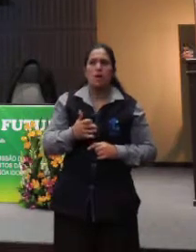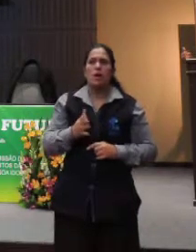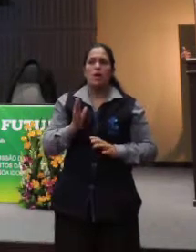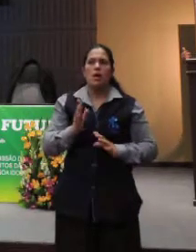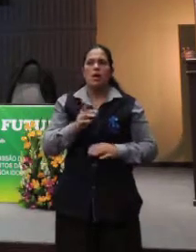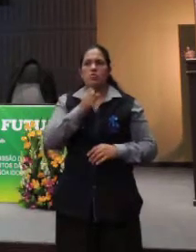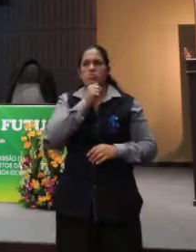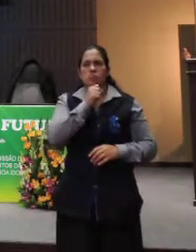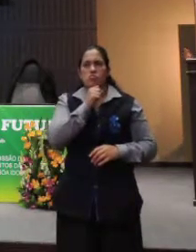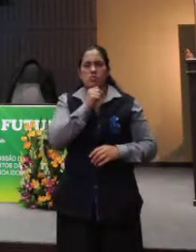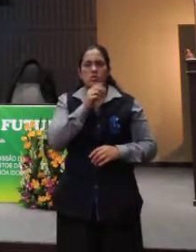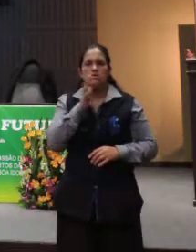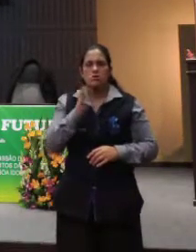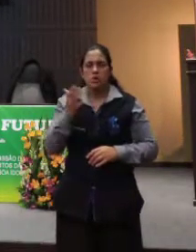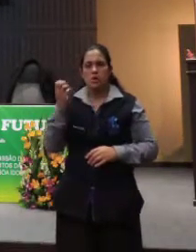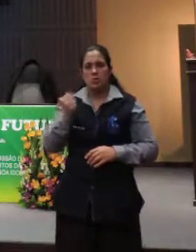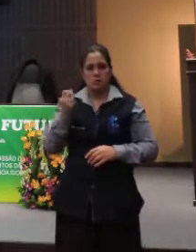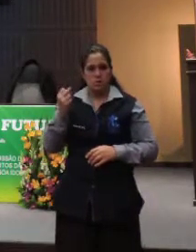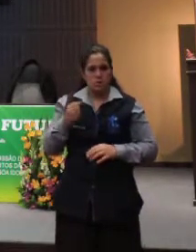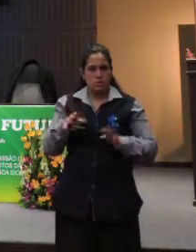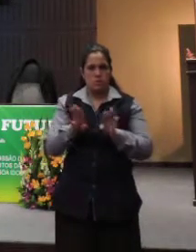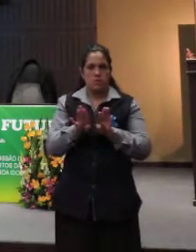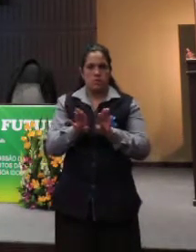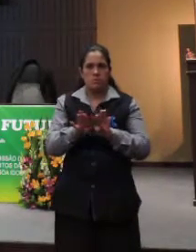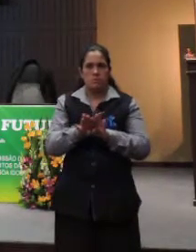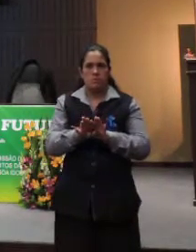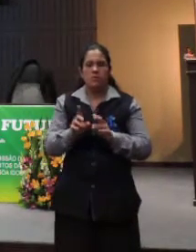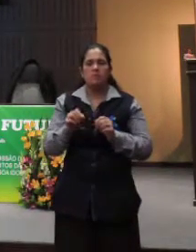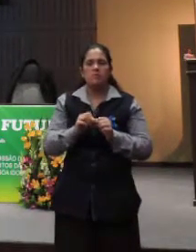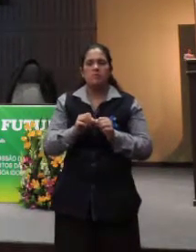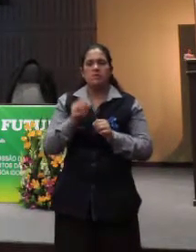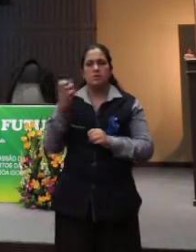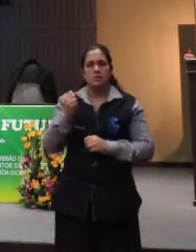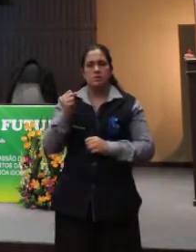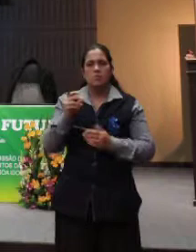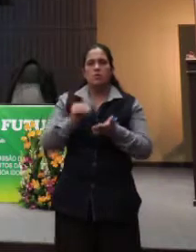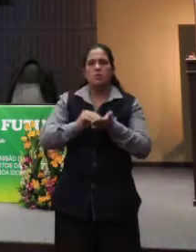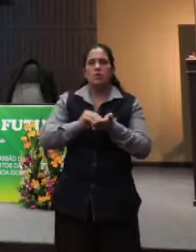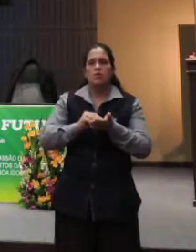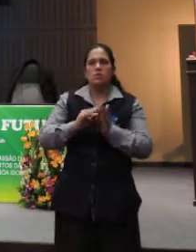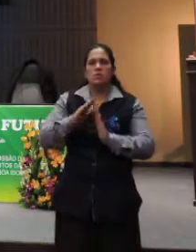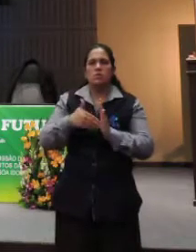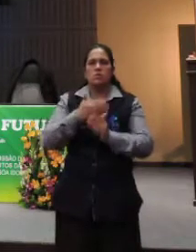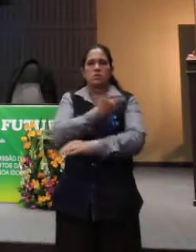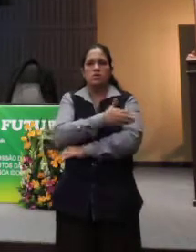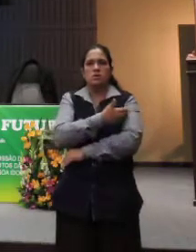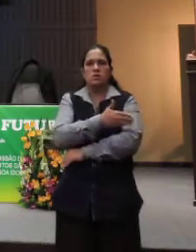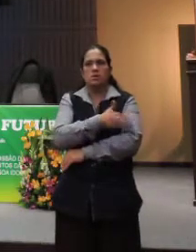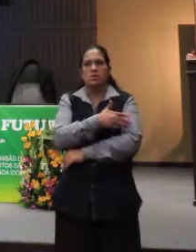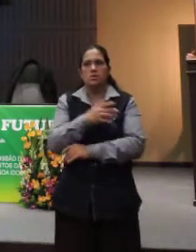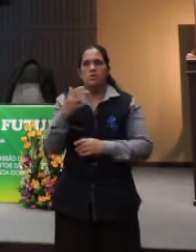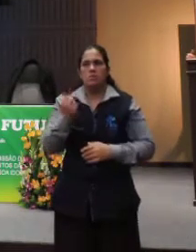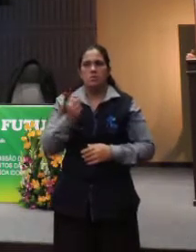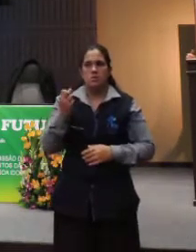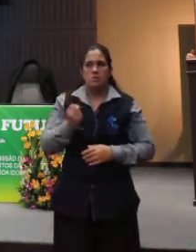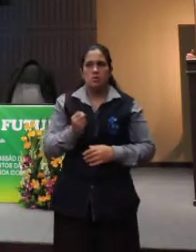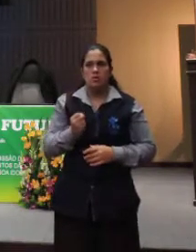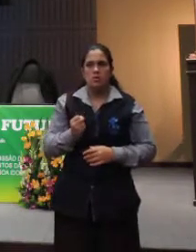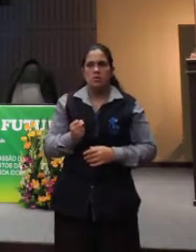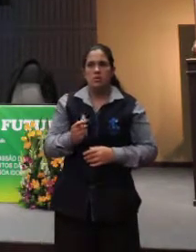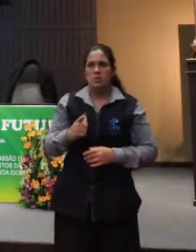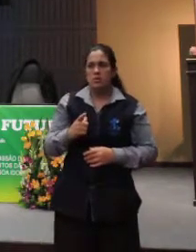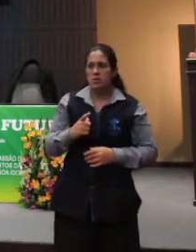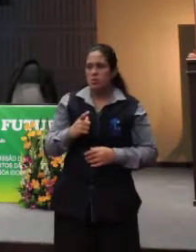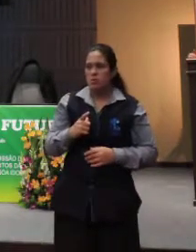idosa, na maioria, e se aposentam. E por conta da aposentadoria, por falta de uma preparação para a aposentadoria, a Ana vai estar